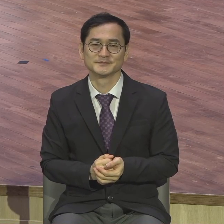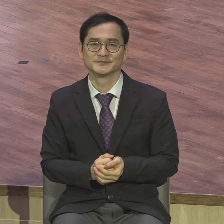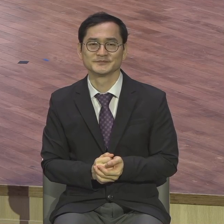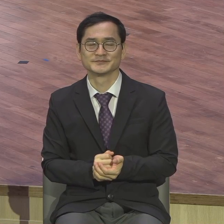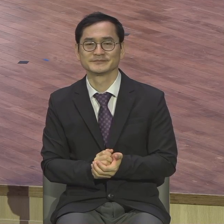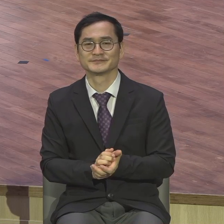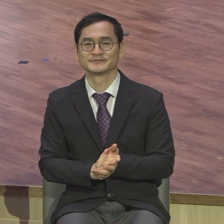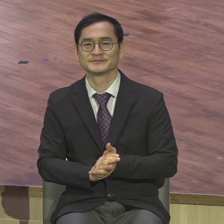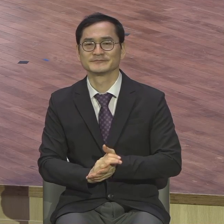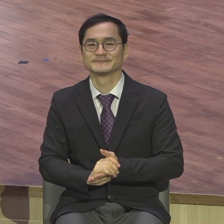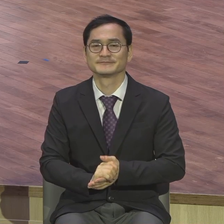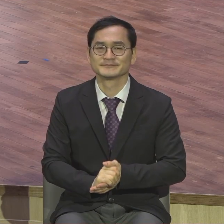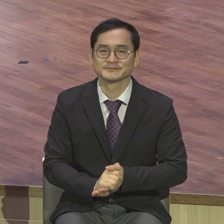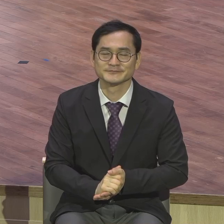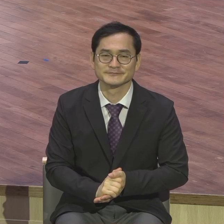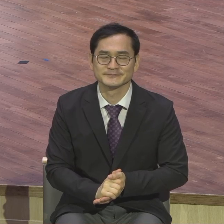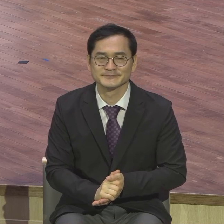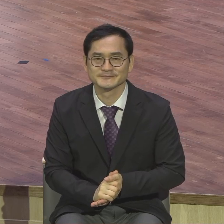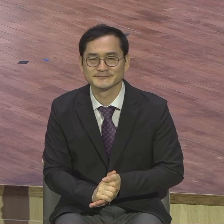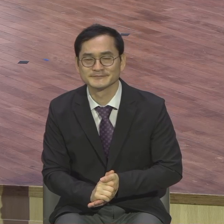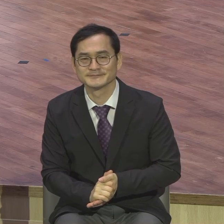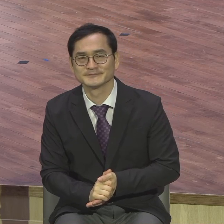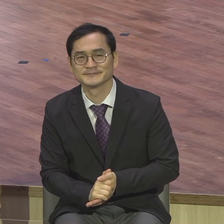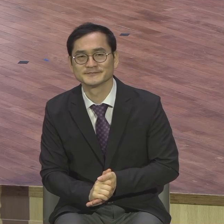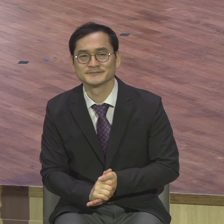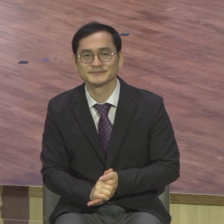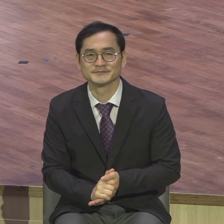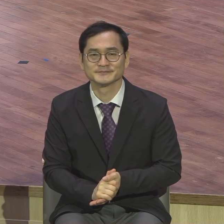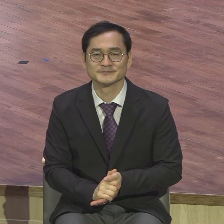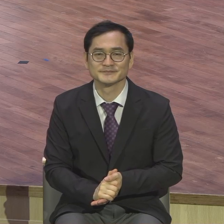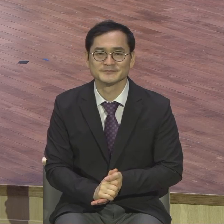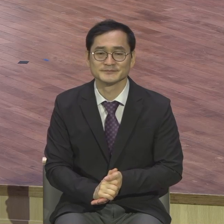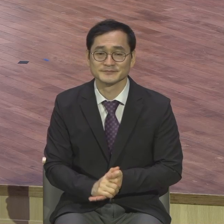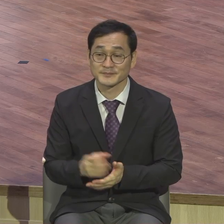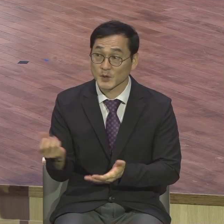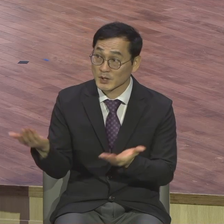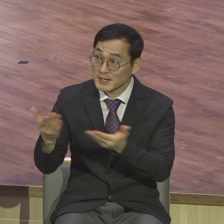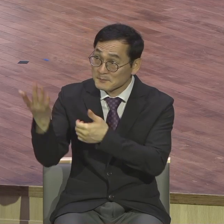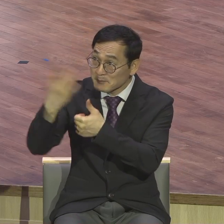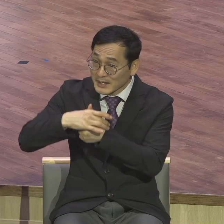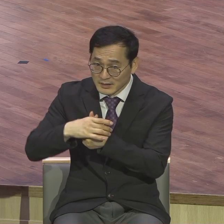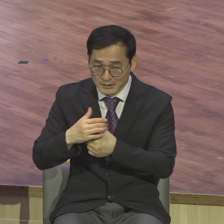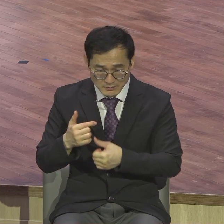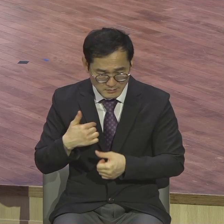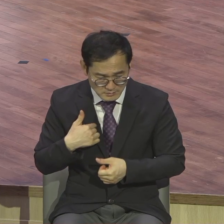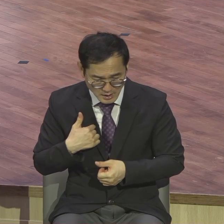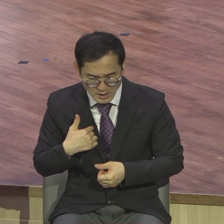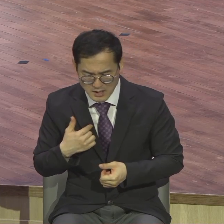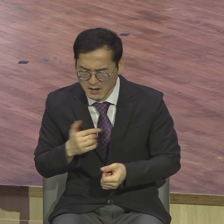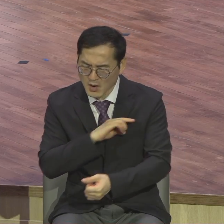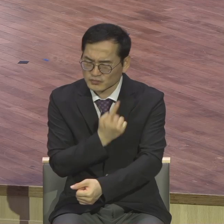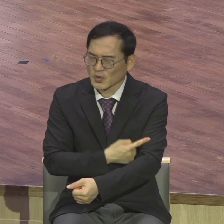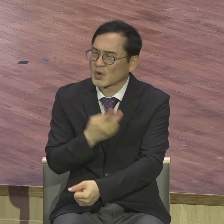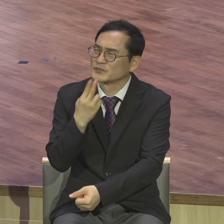그리고 이런 직분을 감당할 수 있는 능력이 어디서 나느냐 그리스도 예수 안에서 나온다